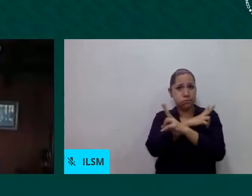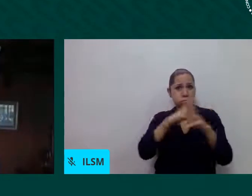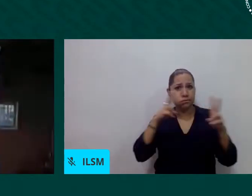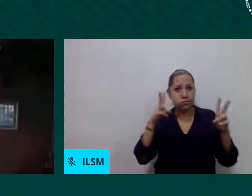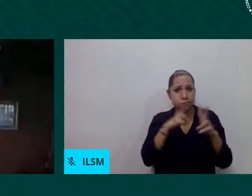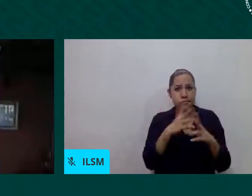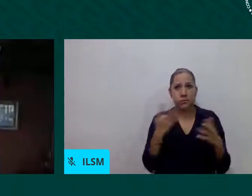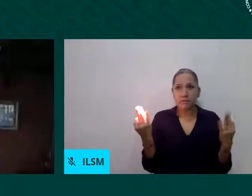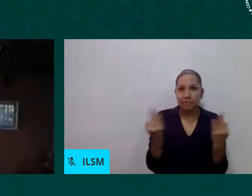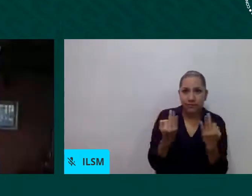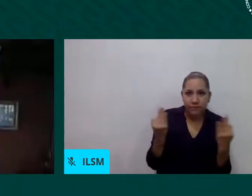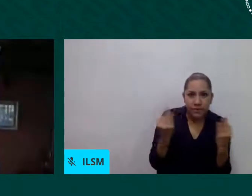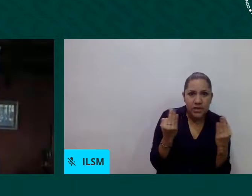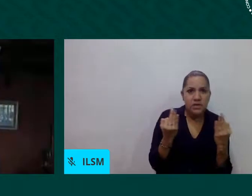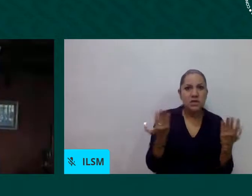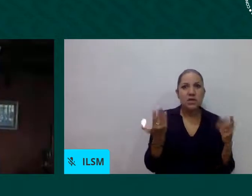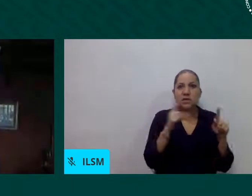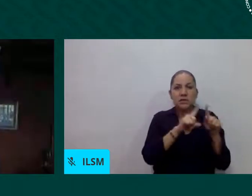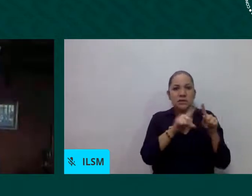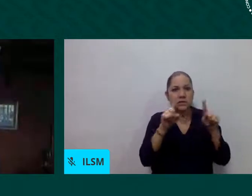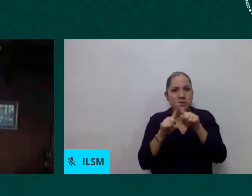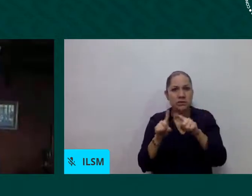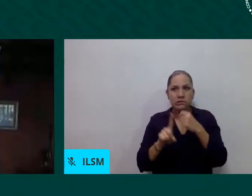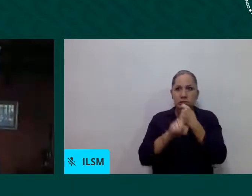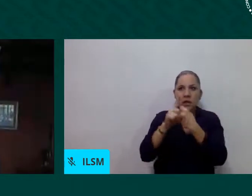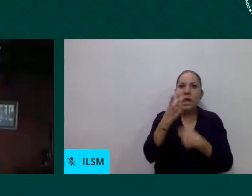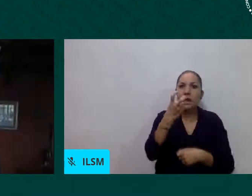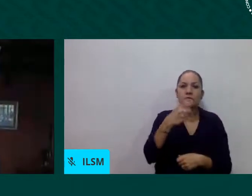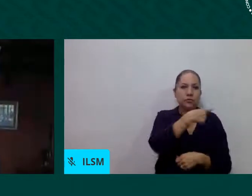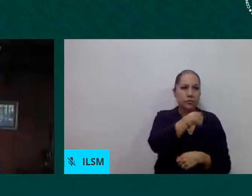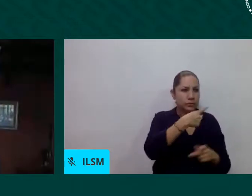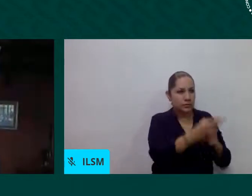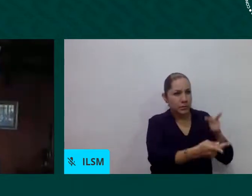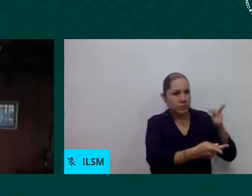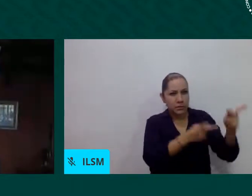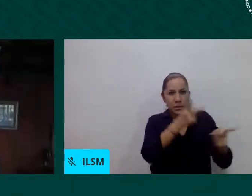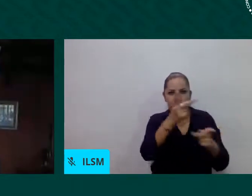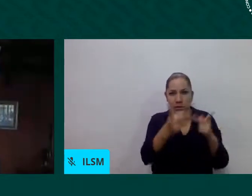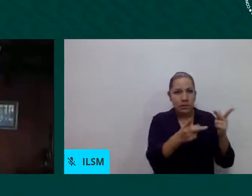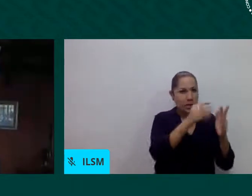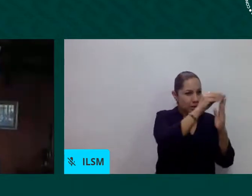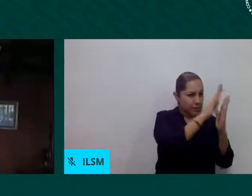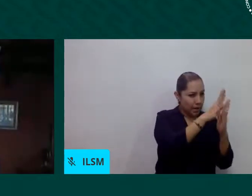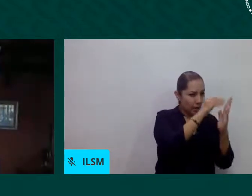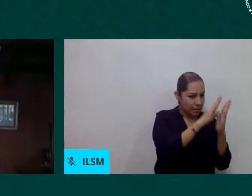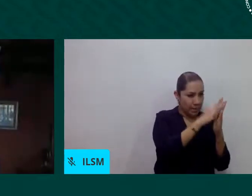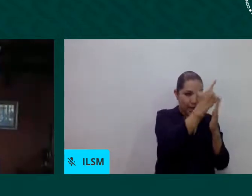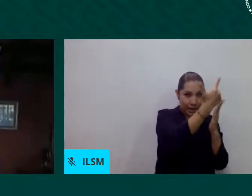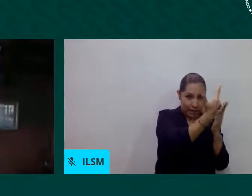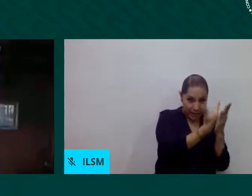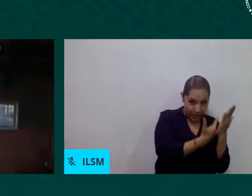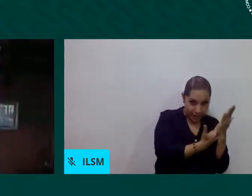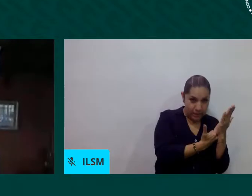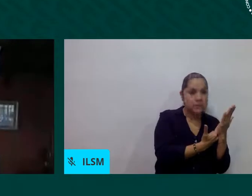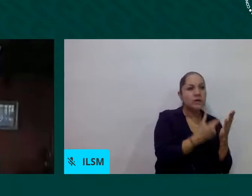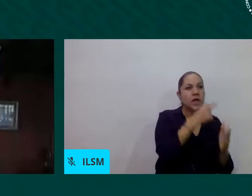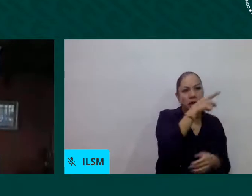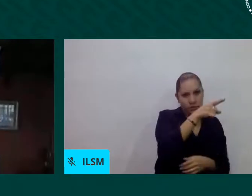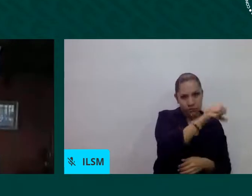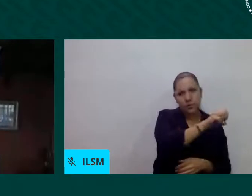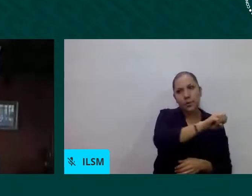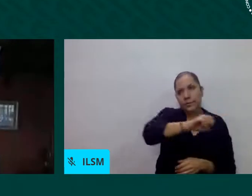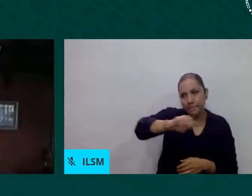registrarlos y acomodarlos en ferias formalizadas donde hay una planificación